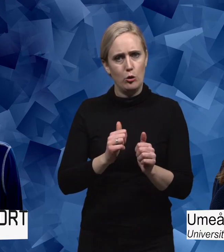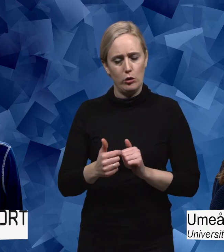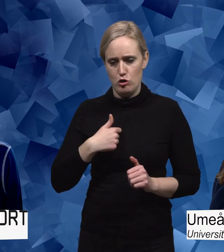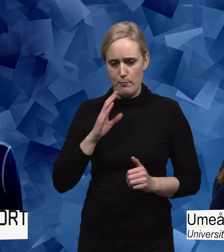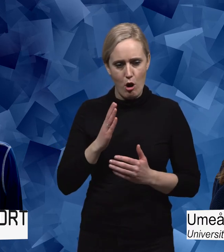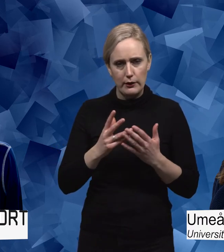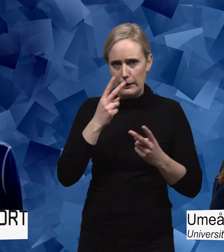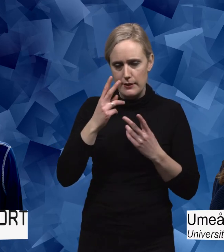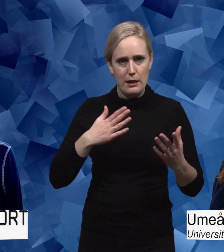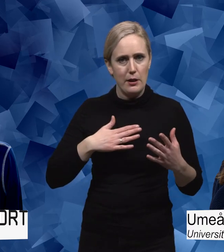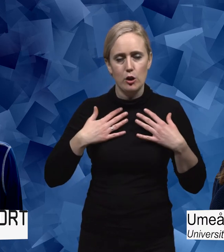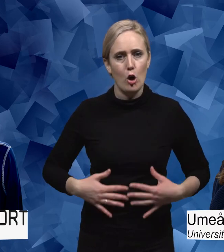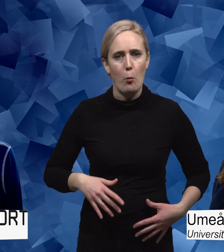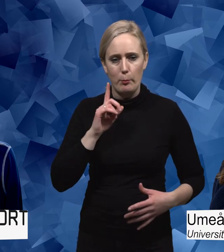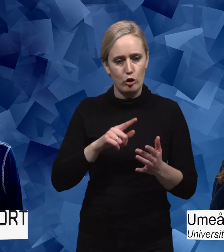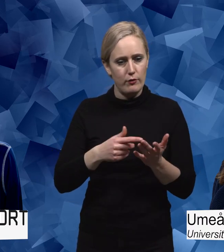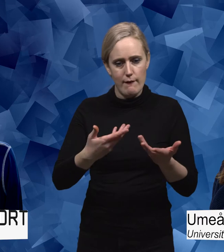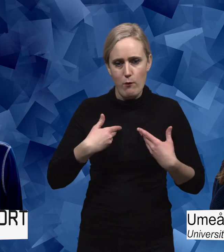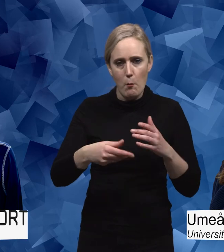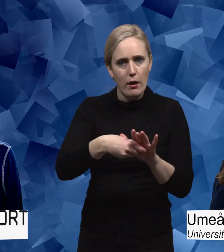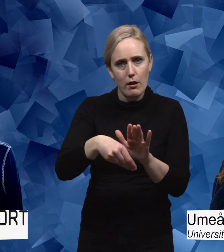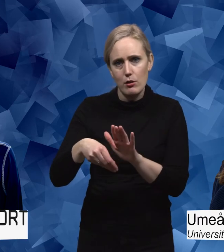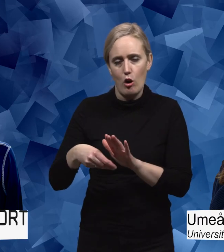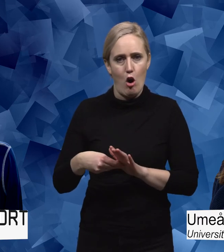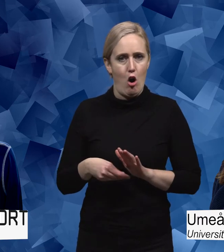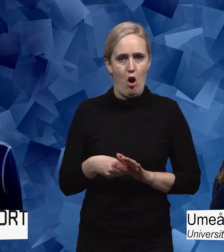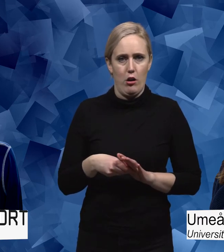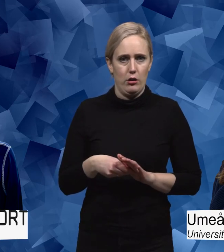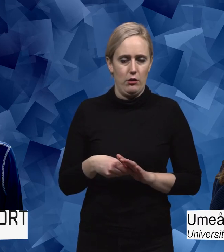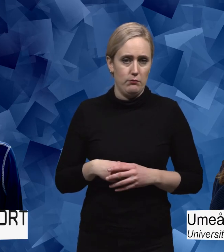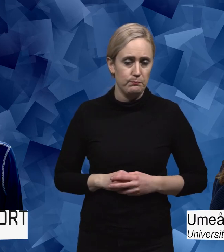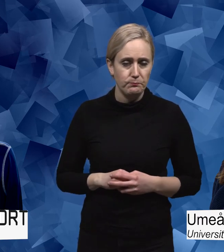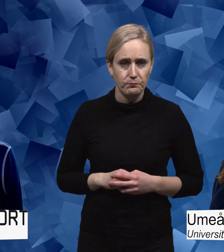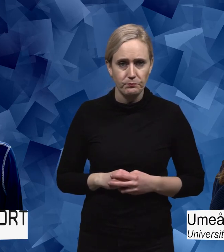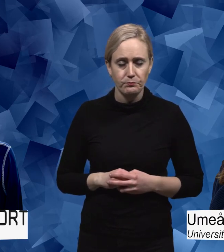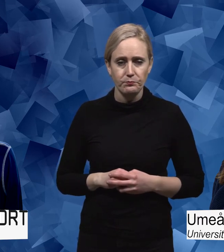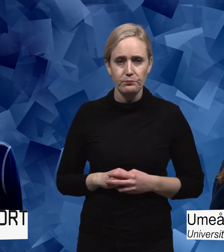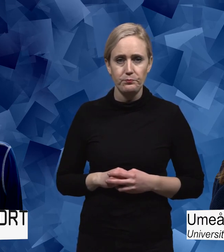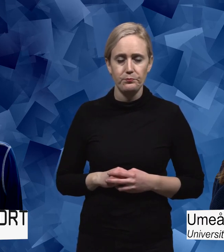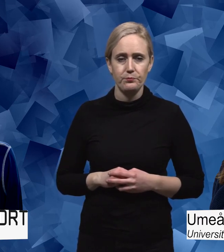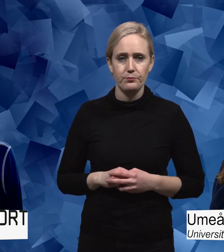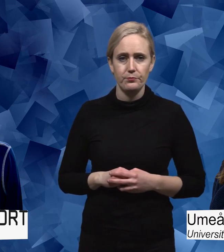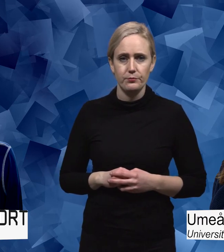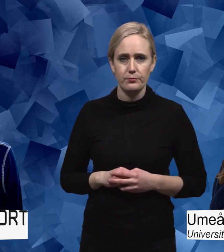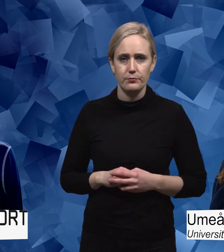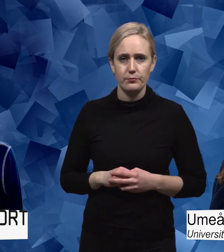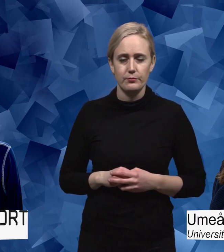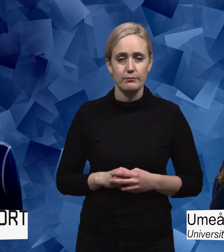exponera sin kropp på ett annat sätt för att kunna finansiera sitt idrottande eller kanske på det sättet få sponsorresurser och så vidare.